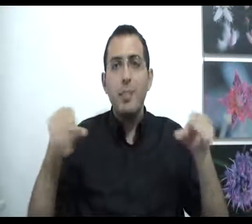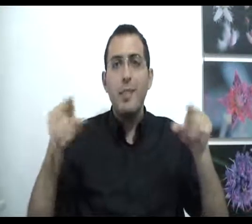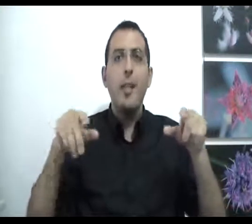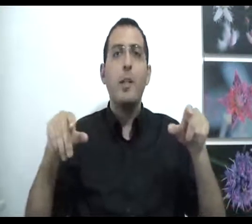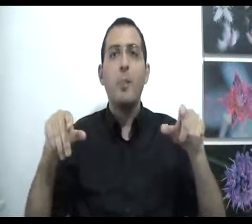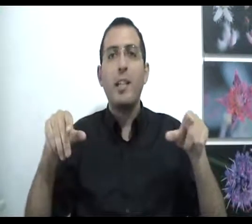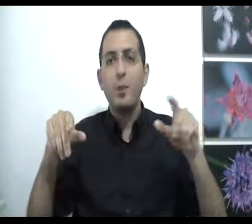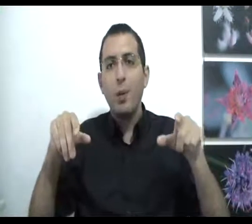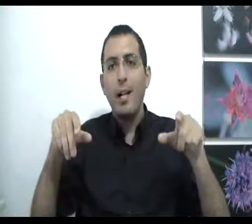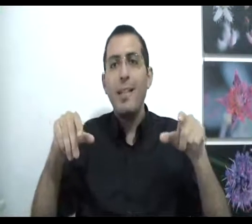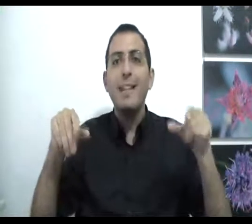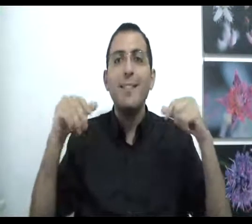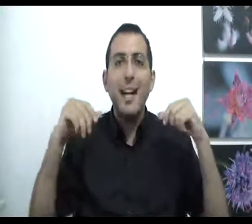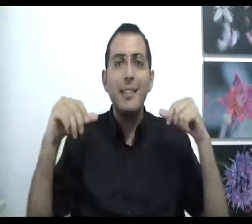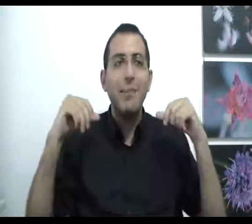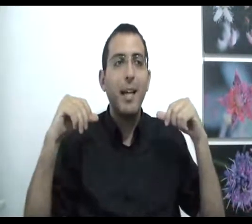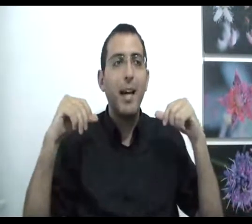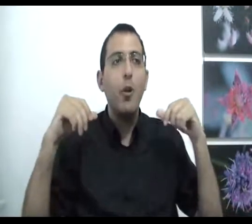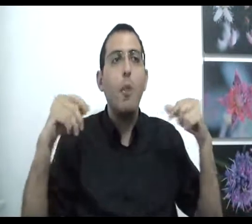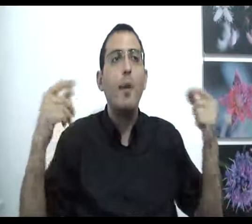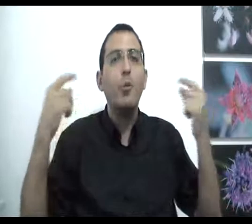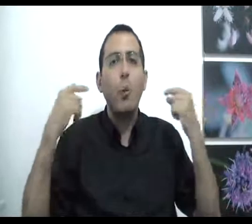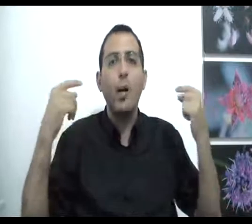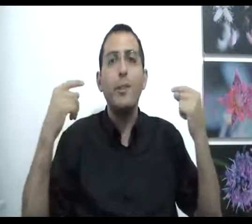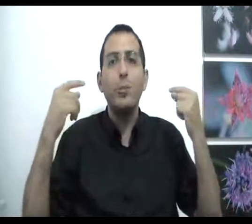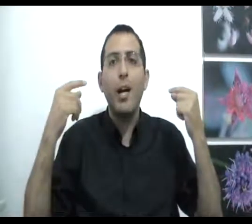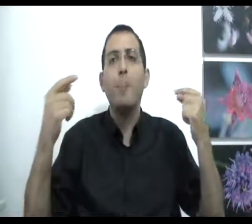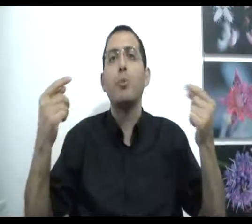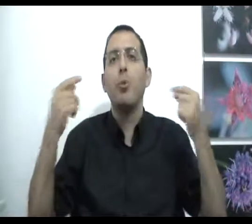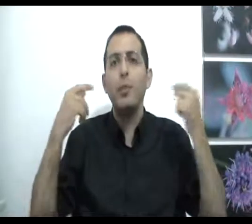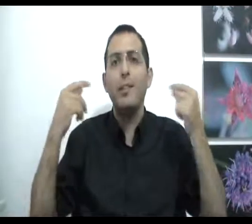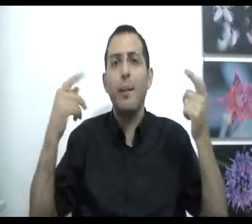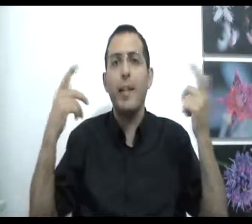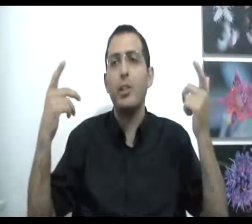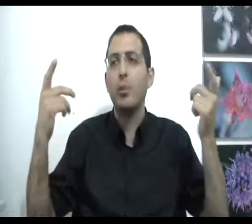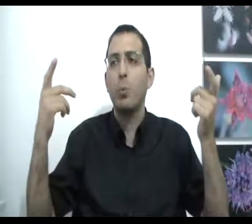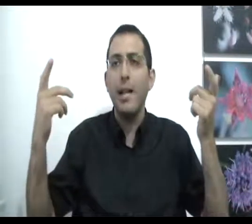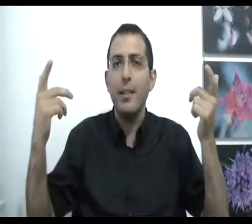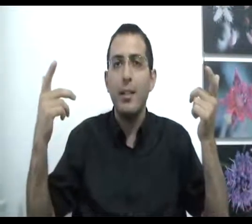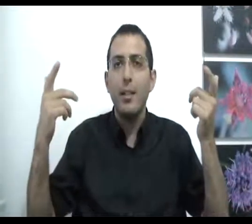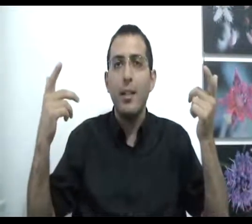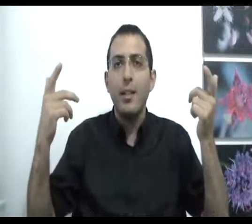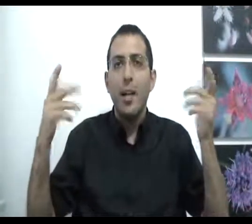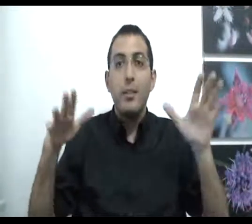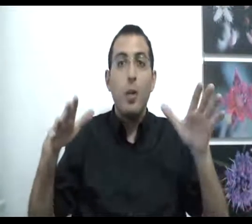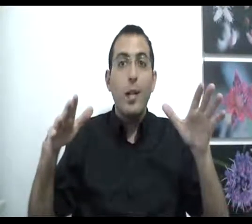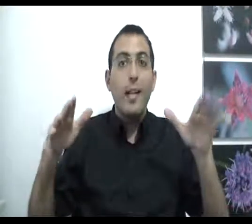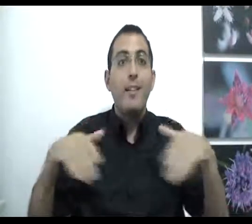מצד האמת המקטיבית שולחן אתה עצמך לא בטוח בצורה אבסולוטית בכך שיש שולחן. אתה יכול להגיד